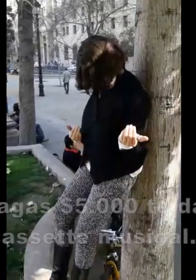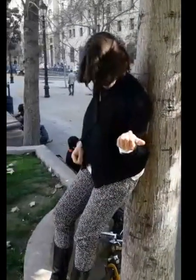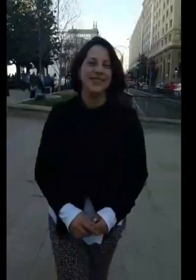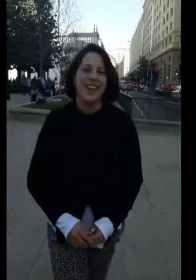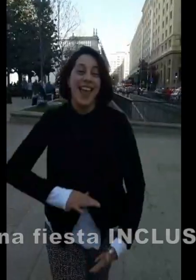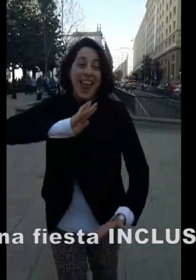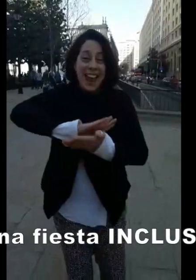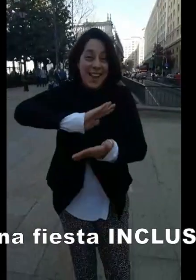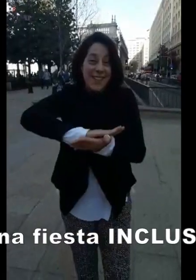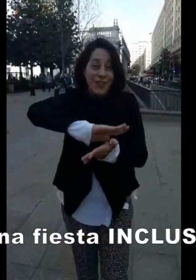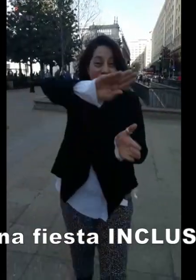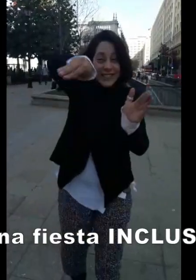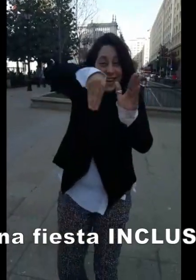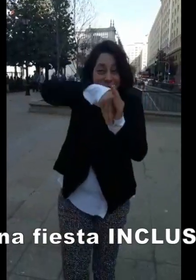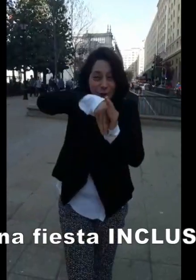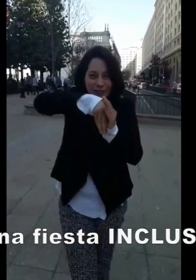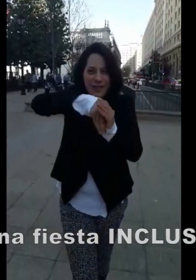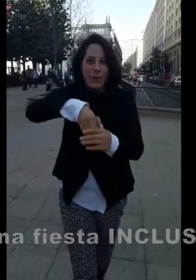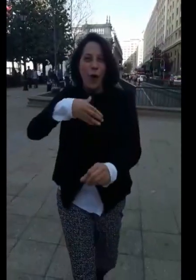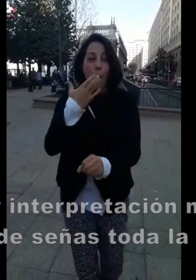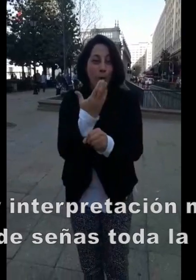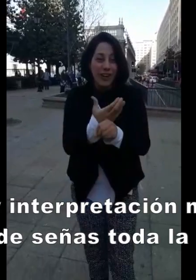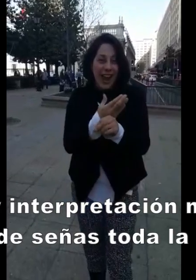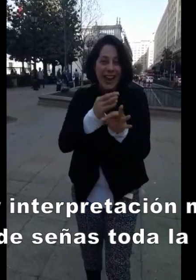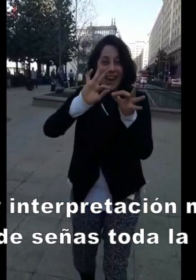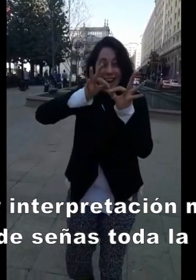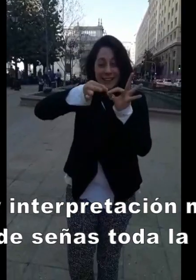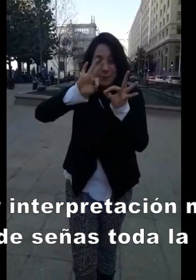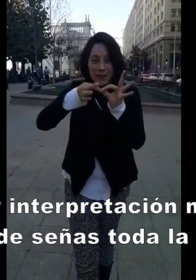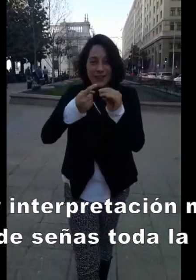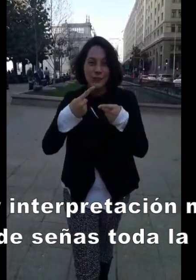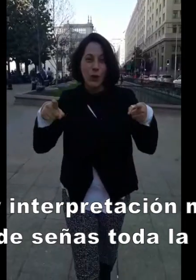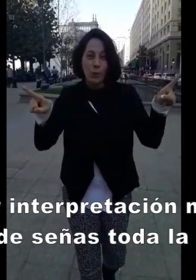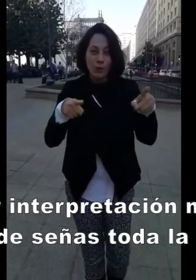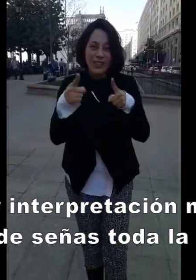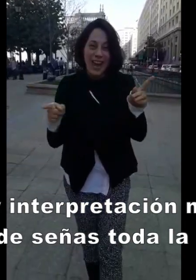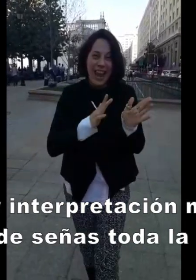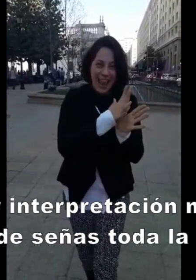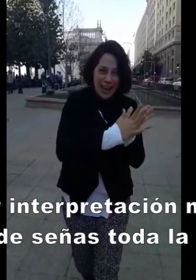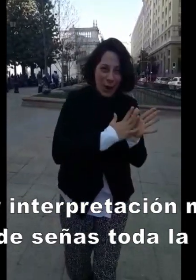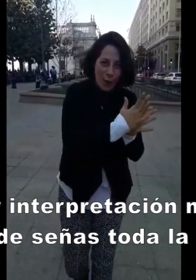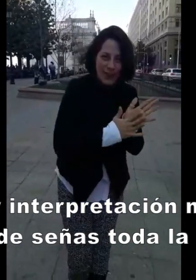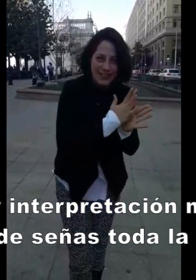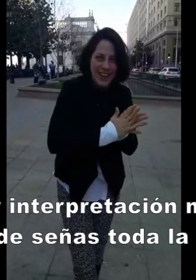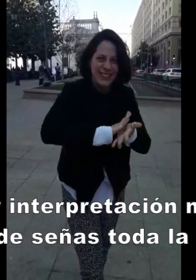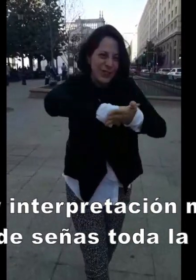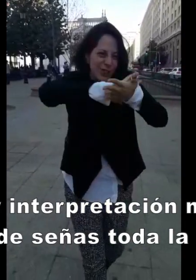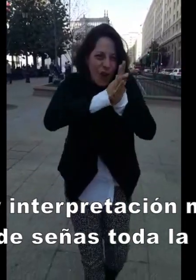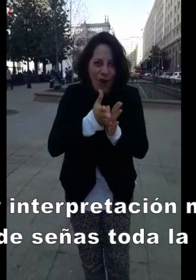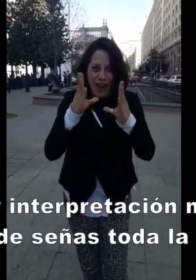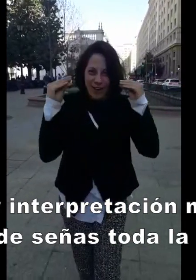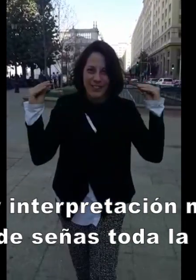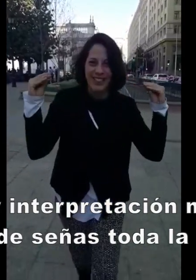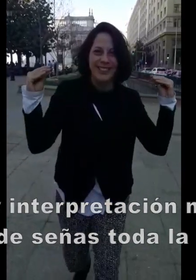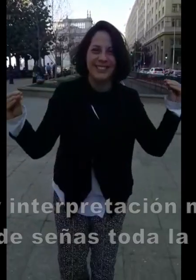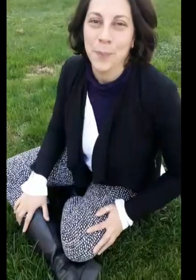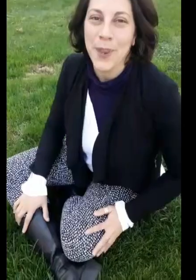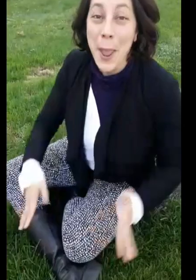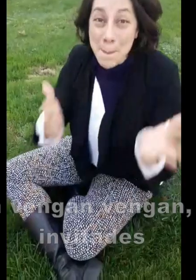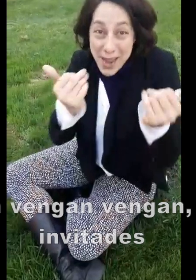Es una fiesta inclusiva, porque hay interpretación musical en lengua de señas toda la noche. Vengan,